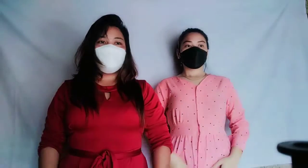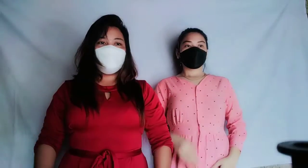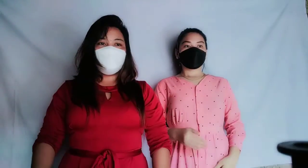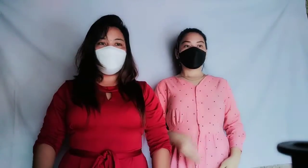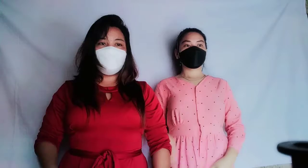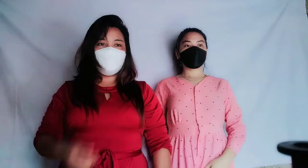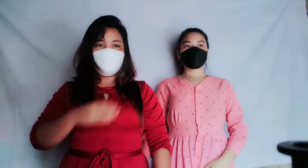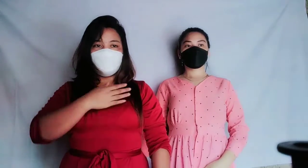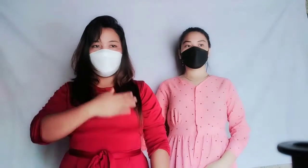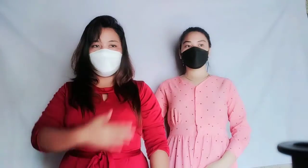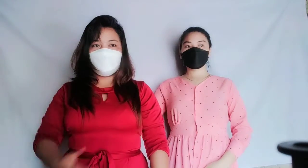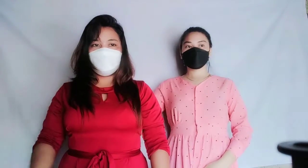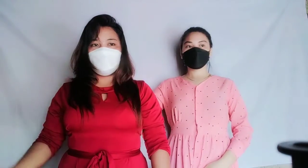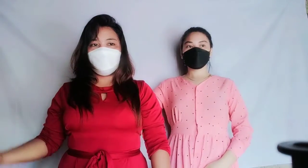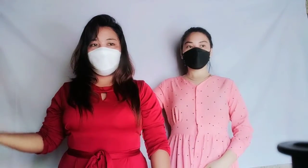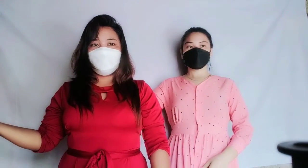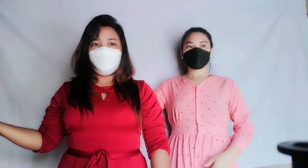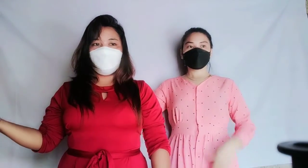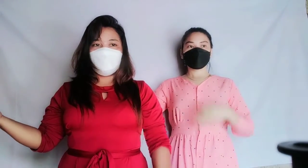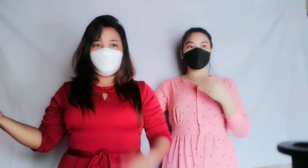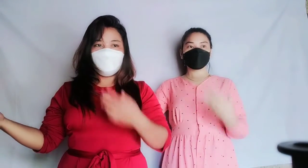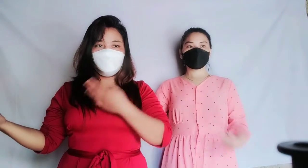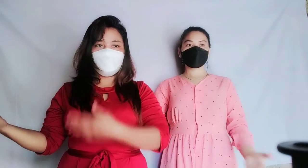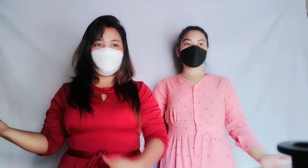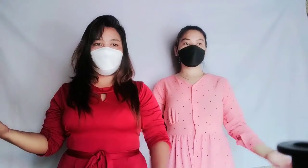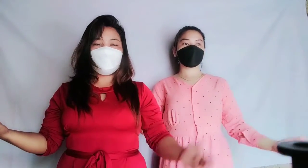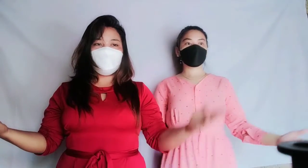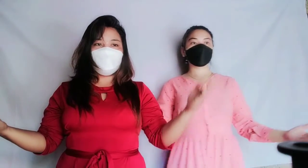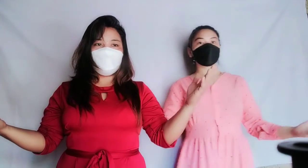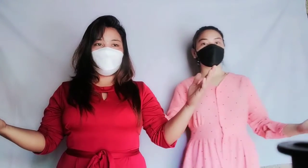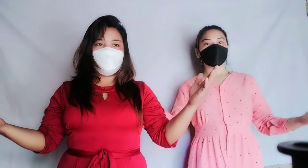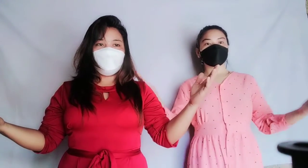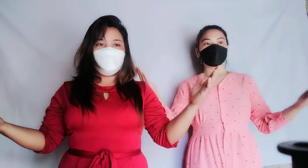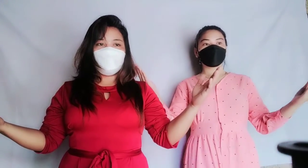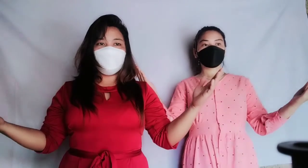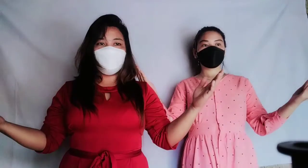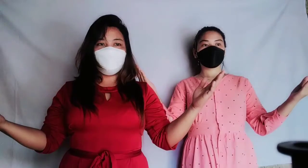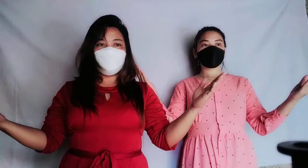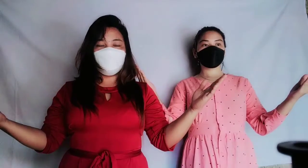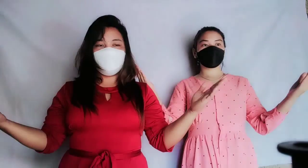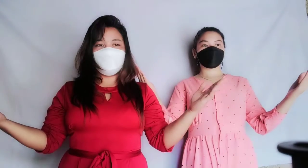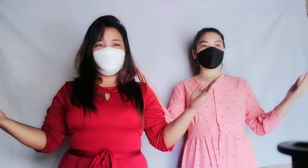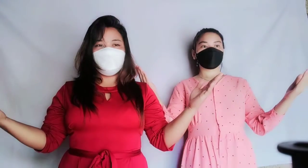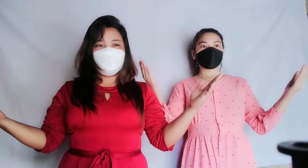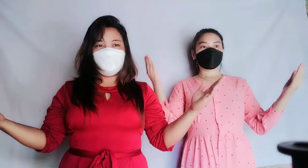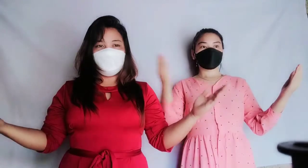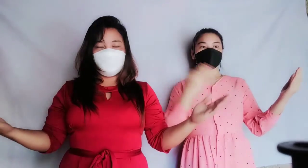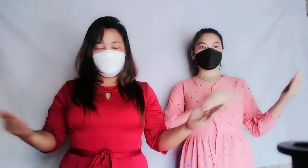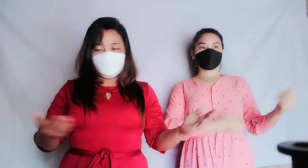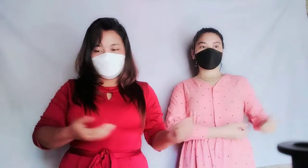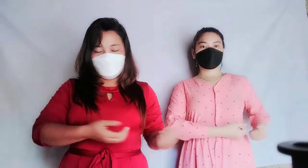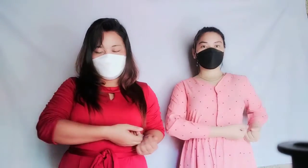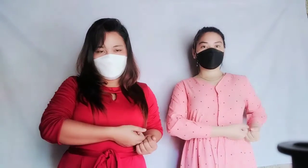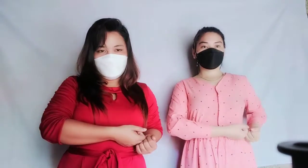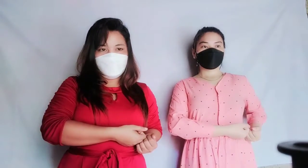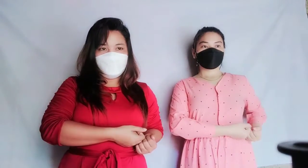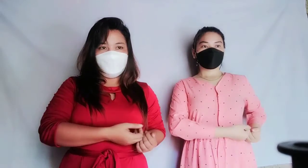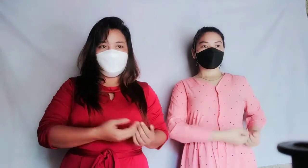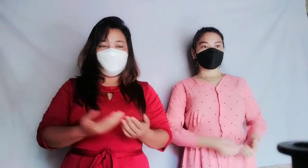Kamang kahayo Sa panibang tako Hadid ang iyong salita